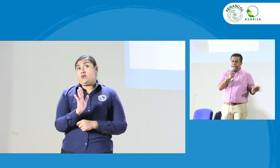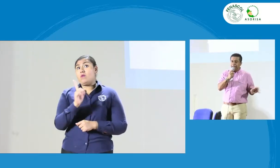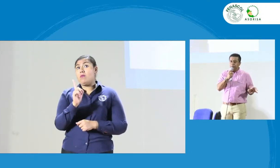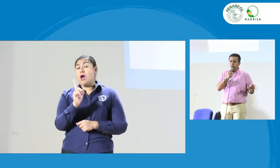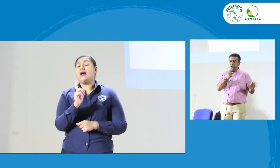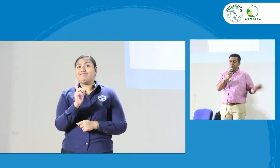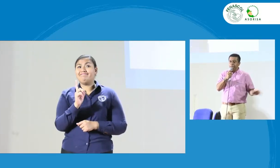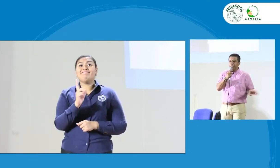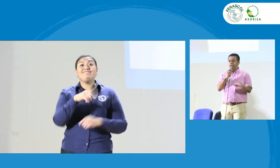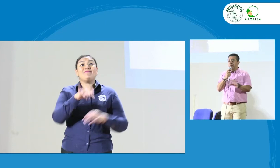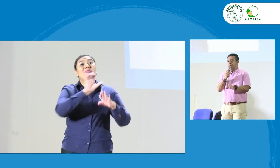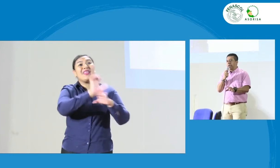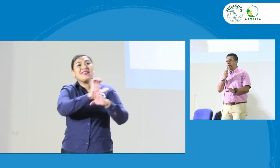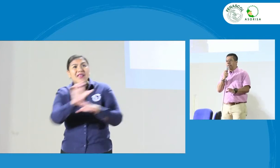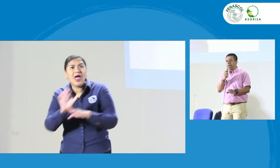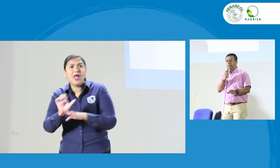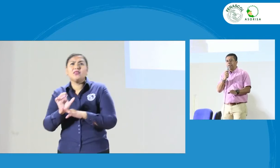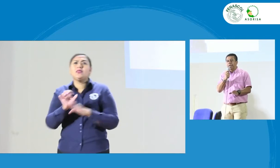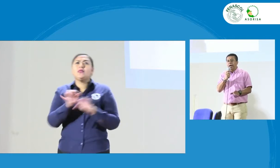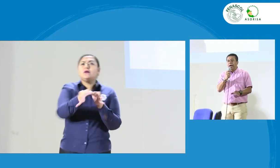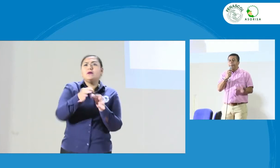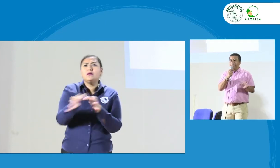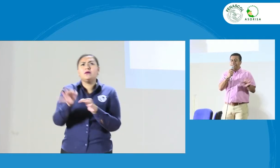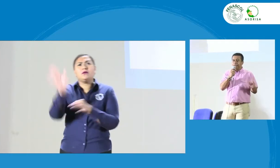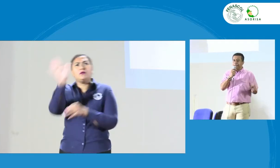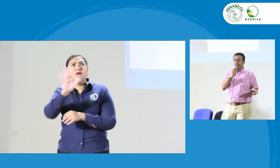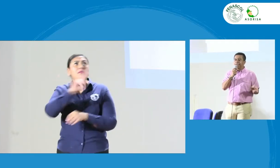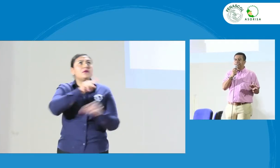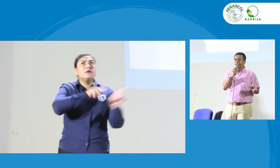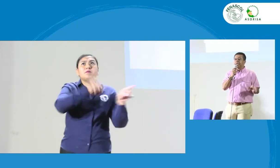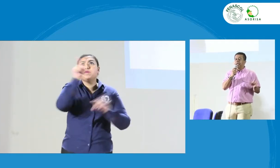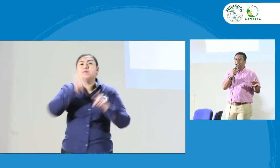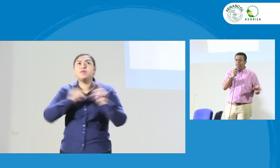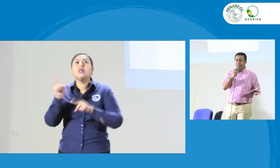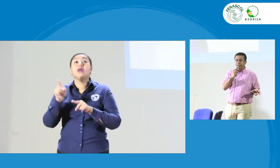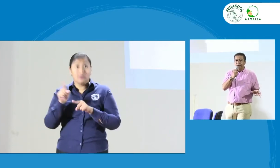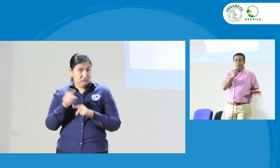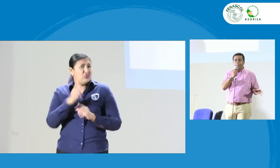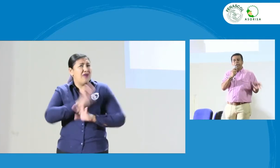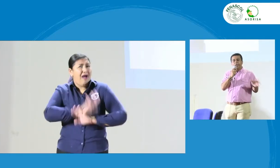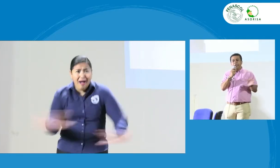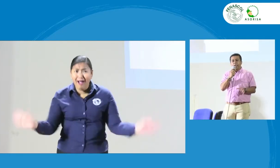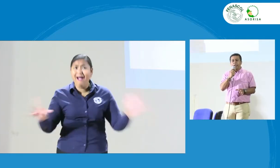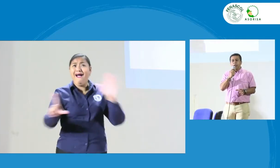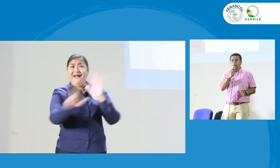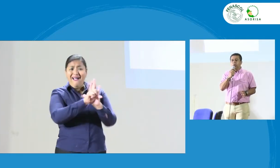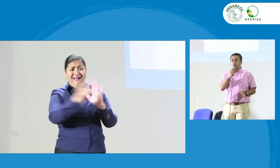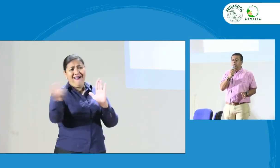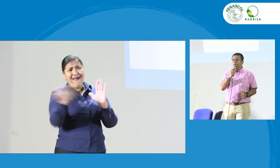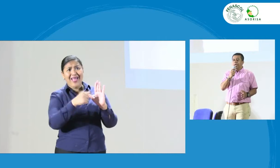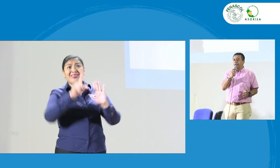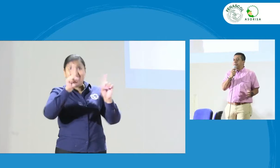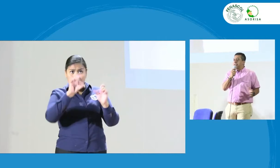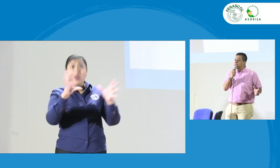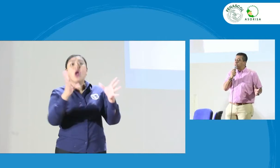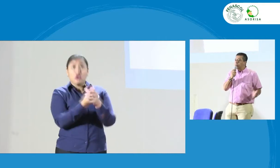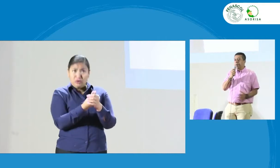vemos que las entidades municipales y departamentales, a pesar de que existe la ley para el tema de la inclusión,